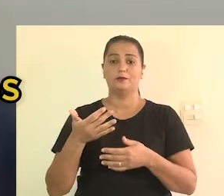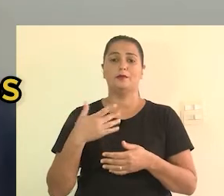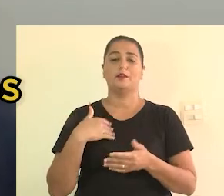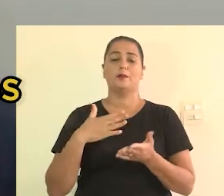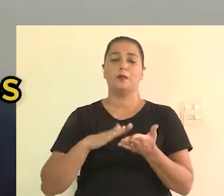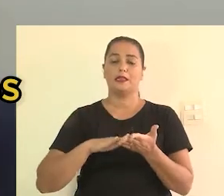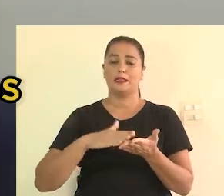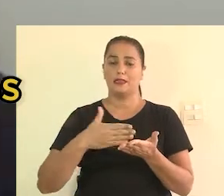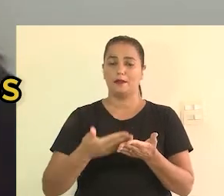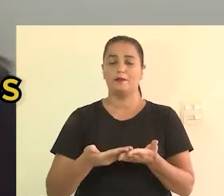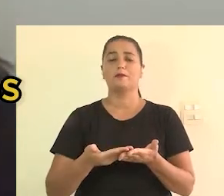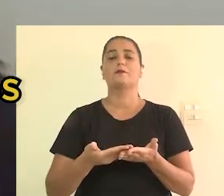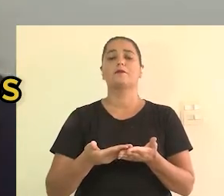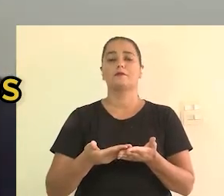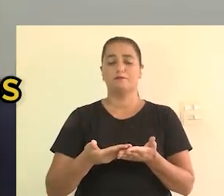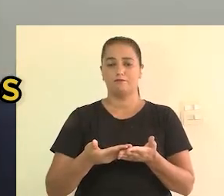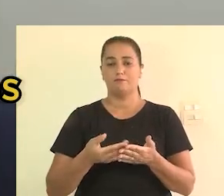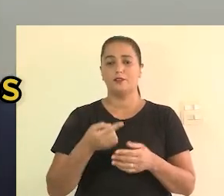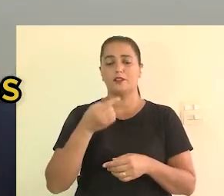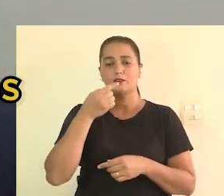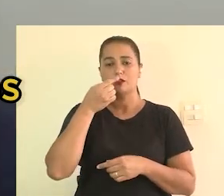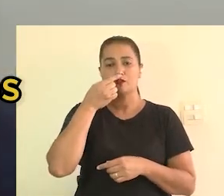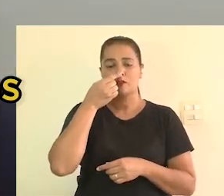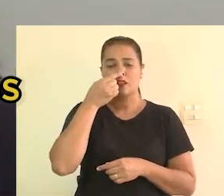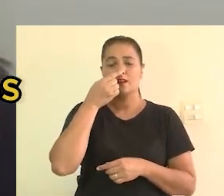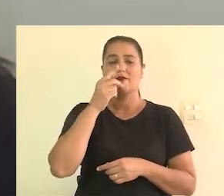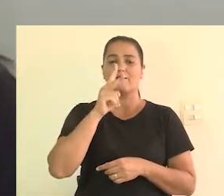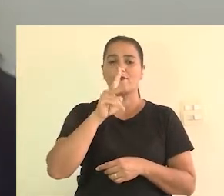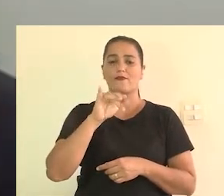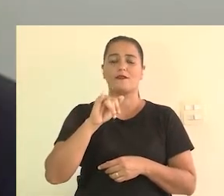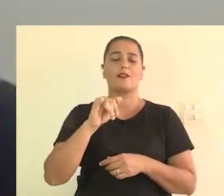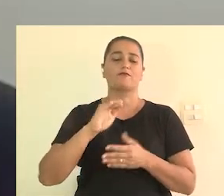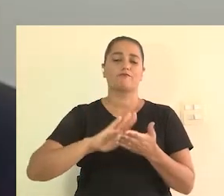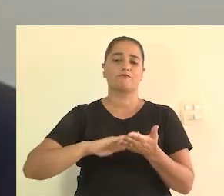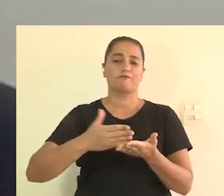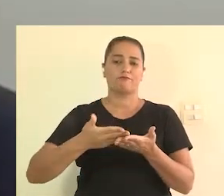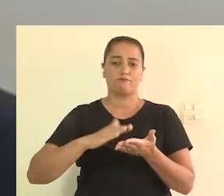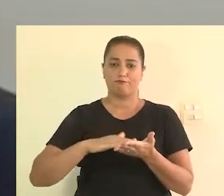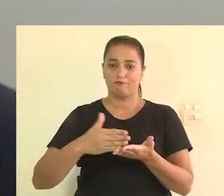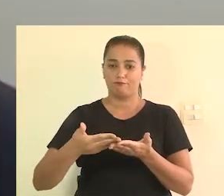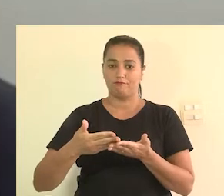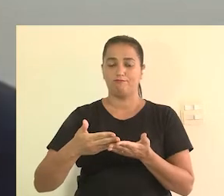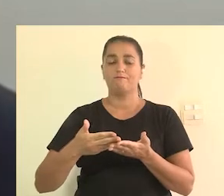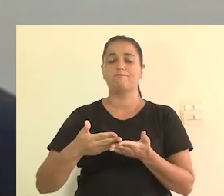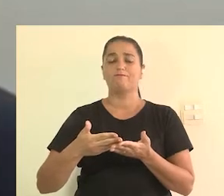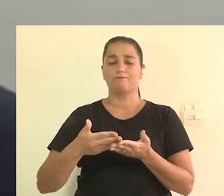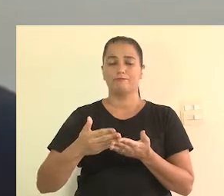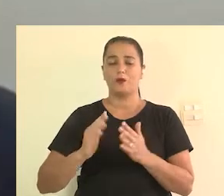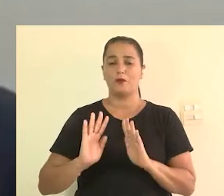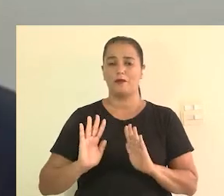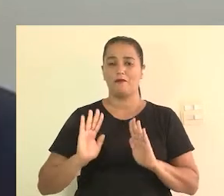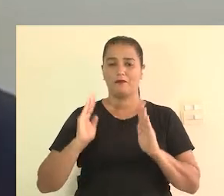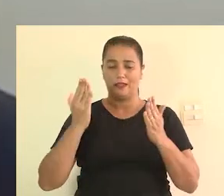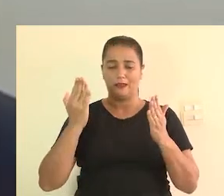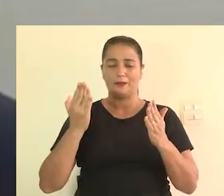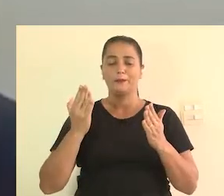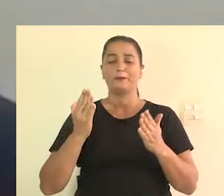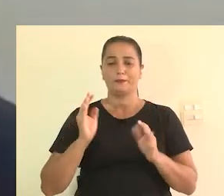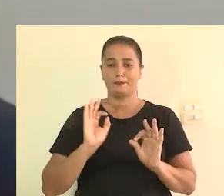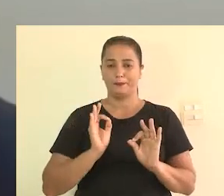que nós temos uma intérprete de libras, Jaqueline Martins, que vai estar aqui traduzindo durante o evento.